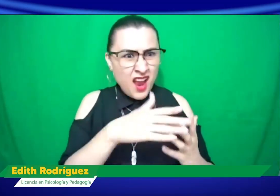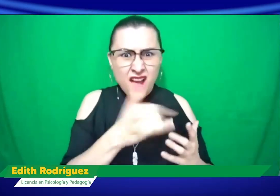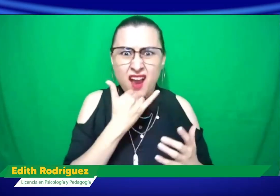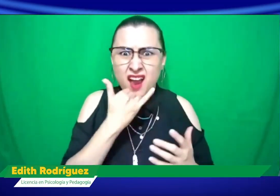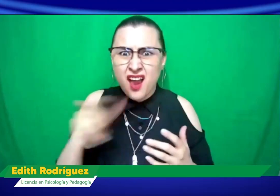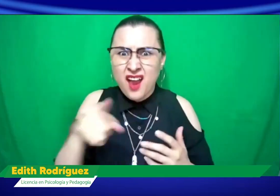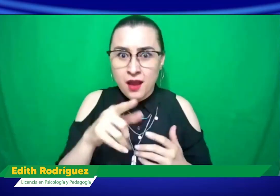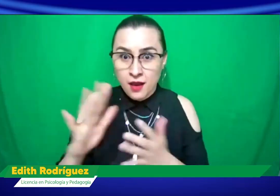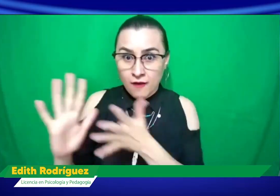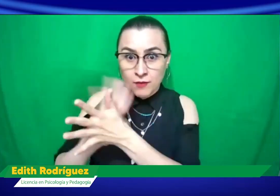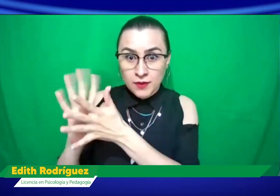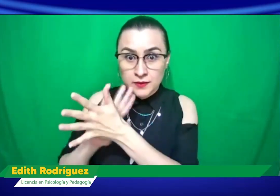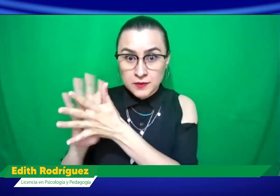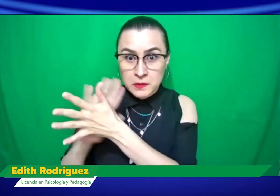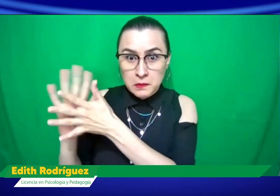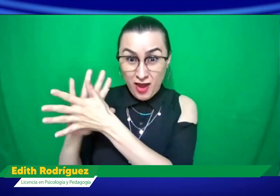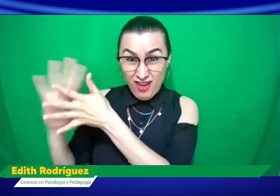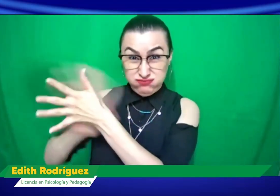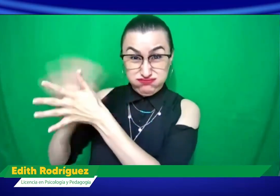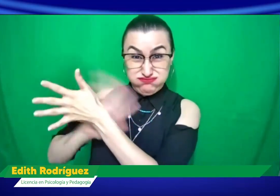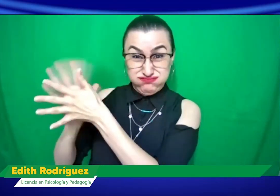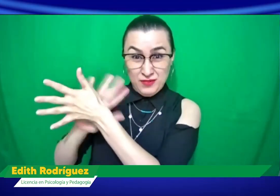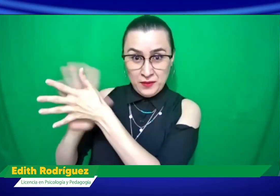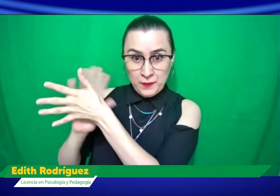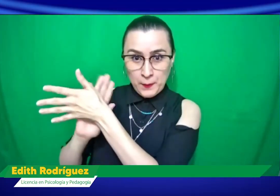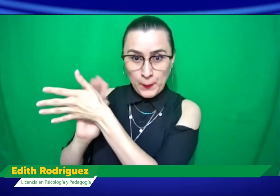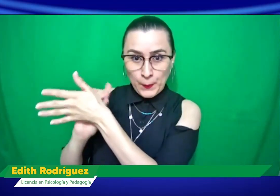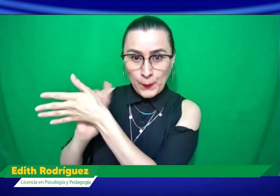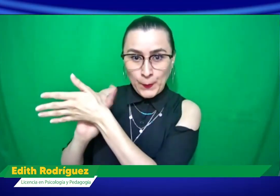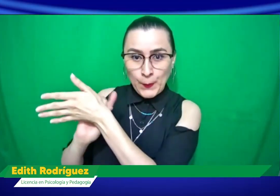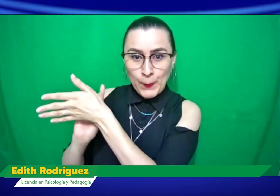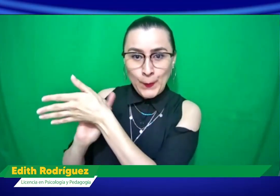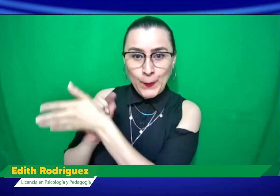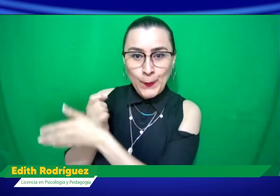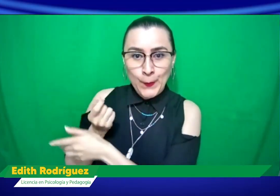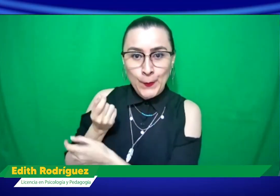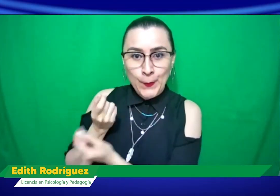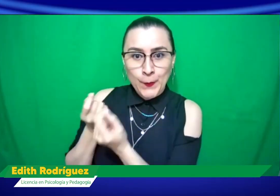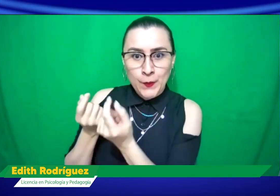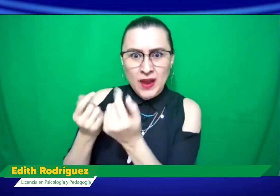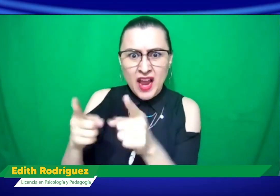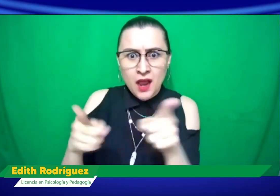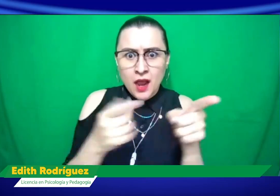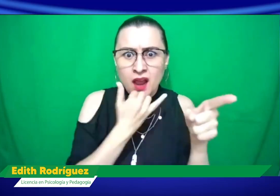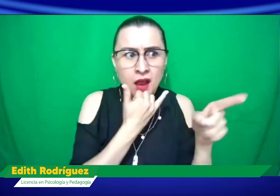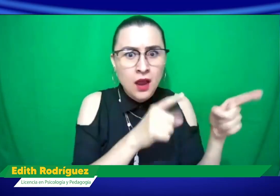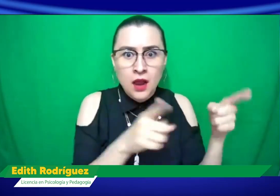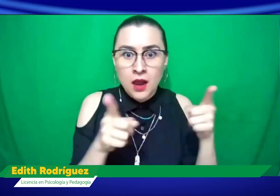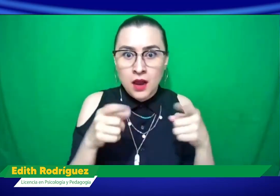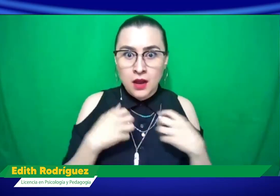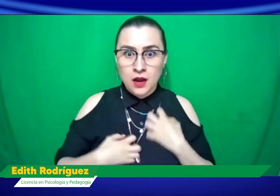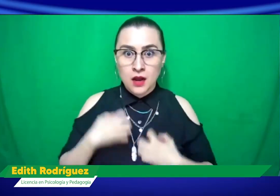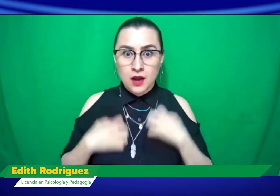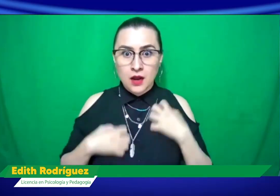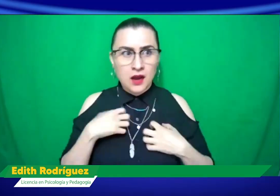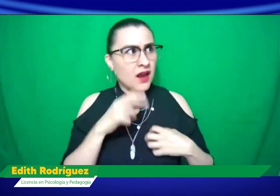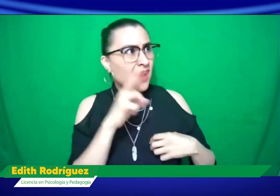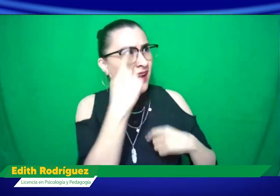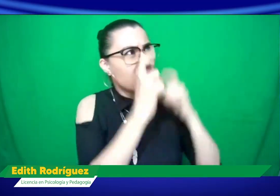personas sordas. No sabían qué era lo que estaba pasando, no tenían toda la información, era muy poca la información que llegaba, no sabían qué era lo que